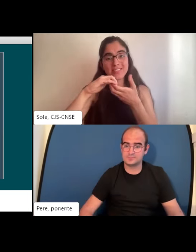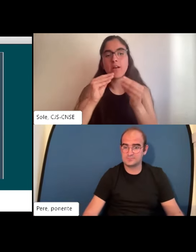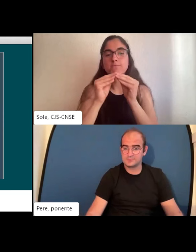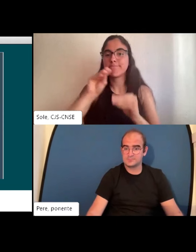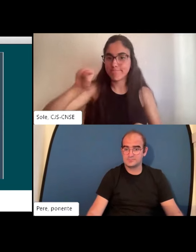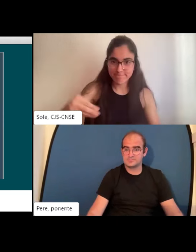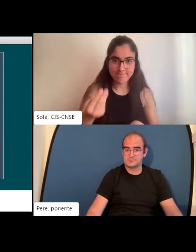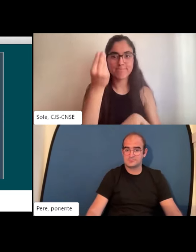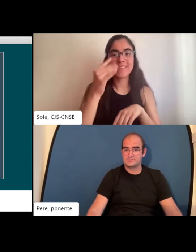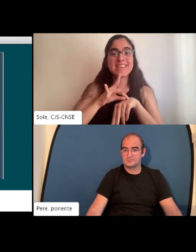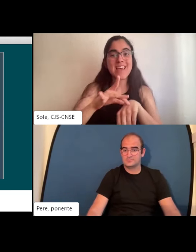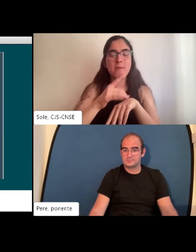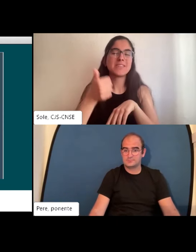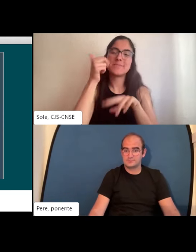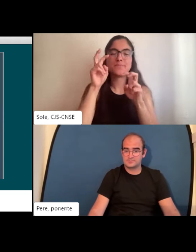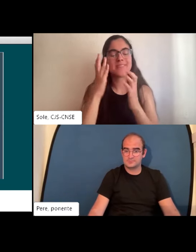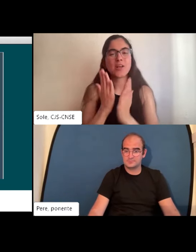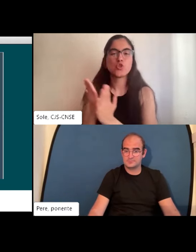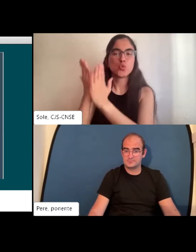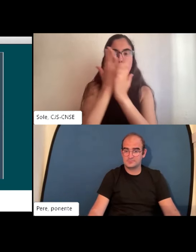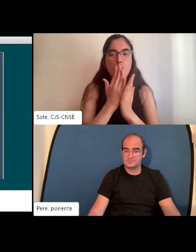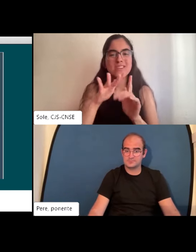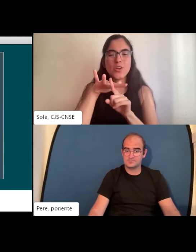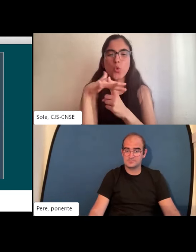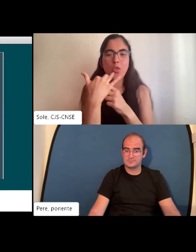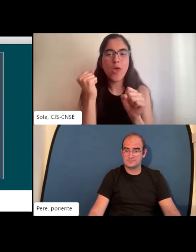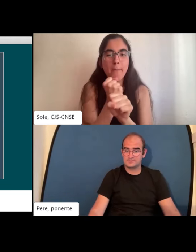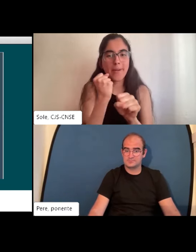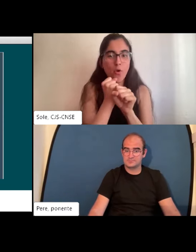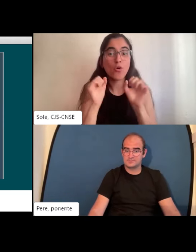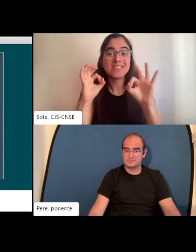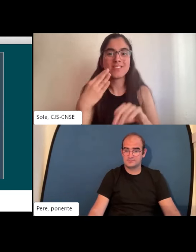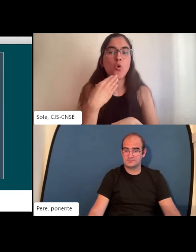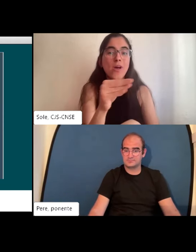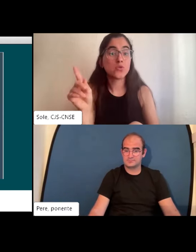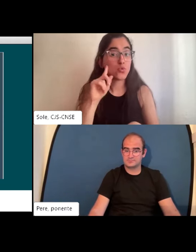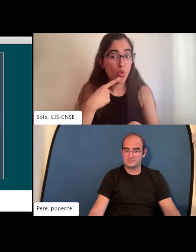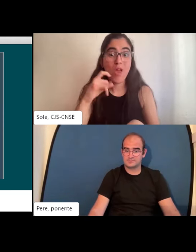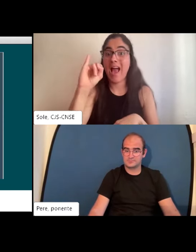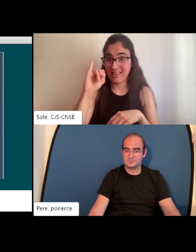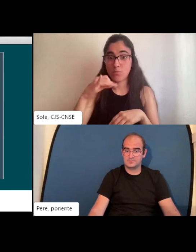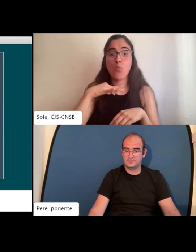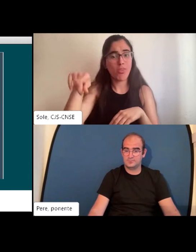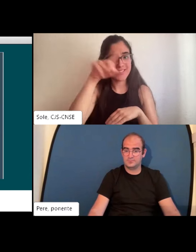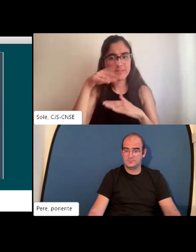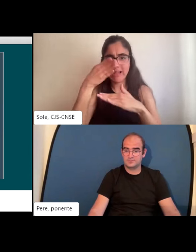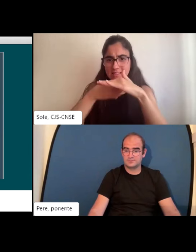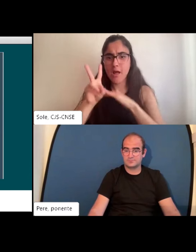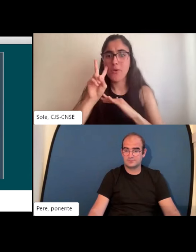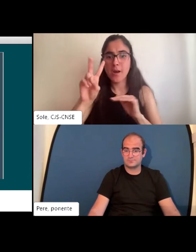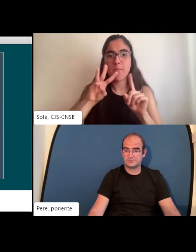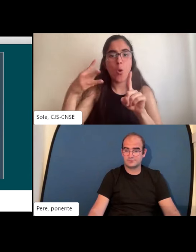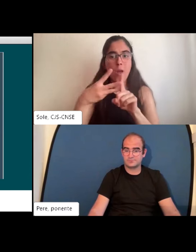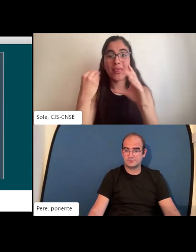3-4 años aproximadamente elaboró la guía de autodefensa y también hubo un estudio acerca de la situación del